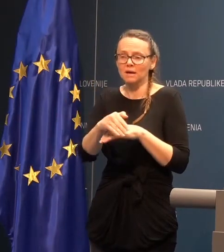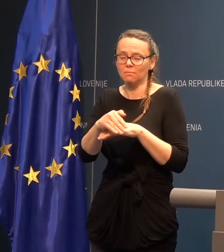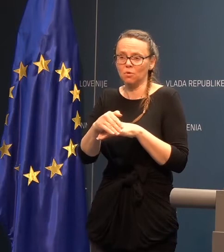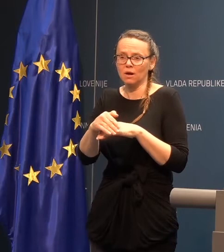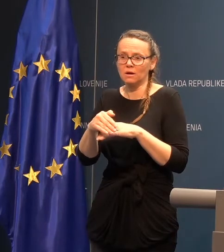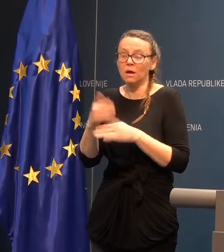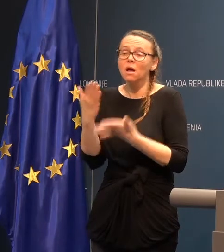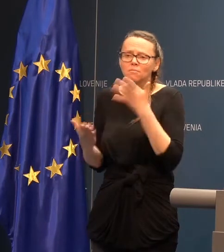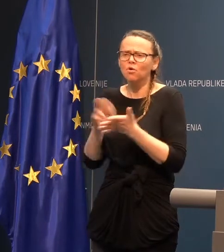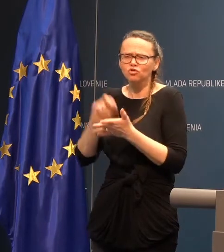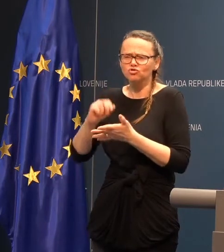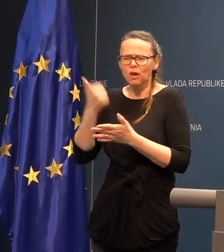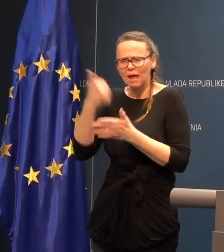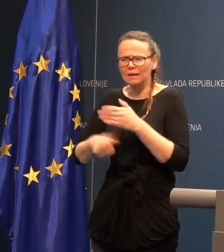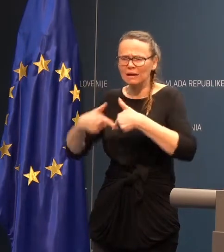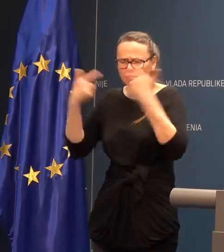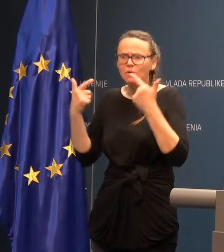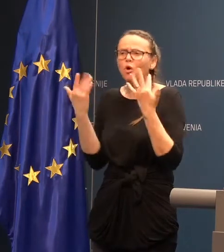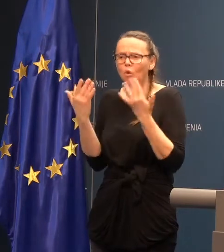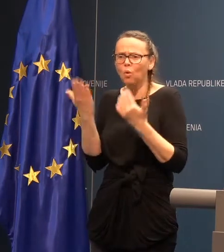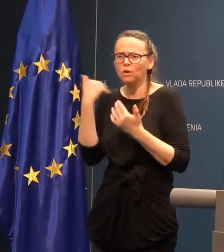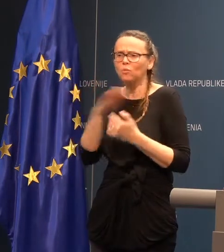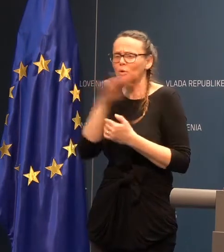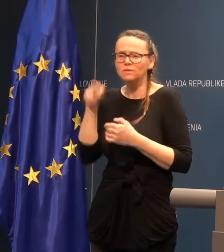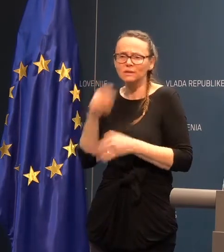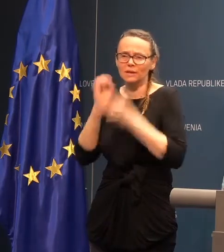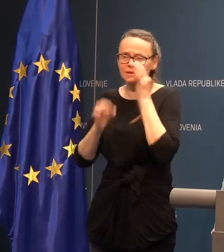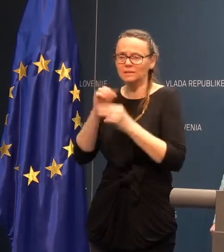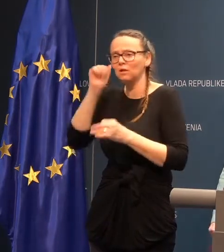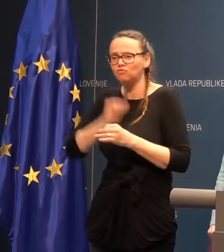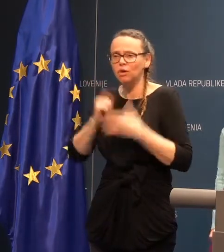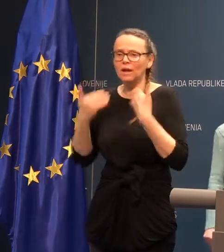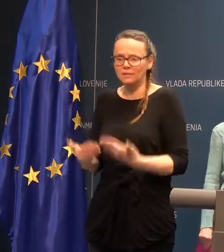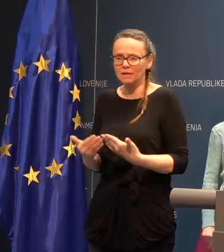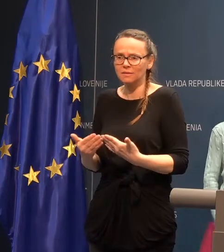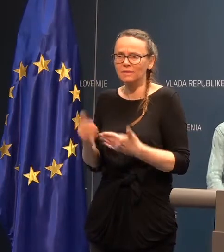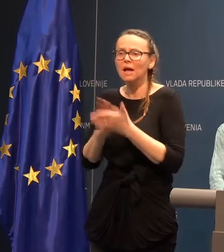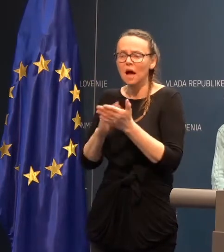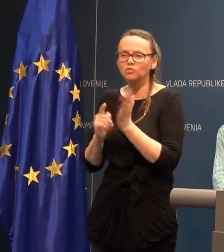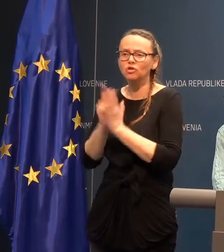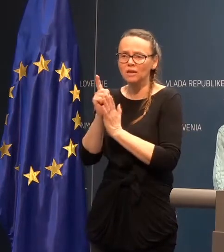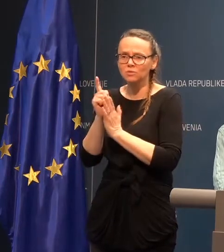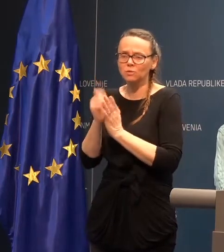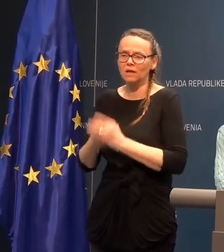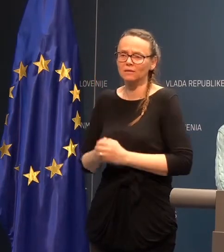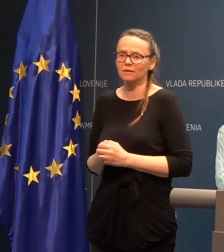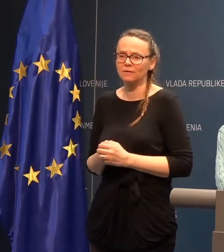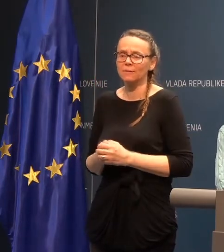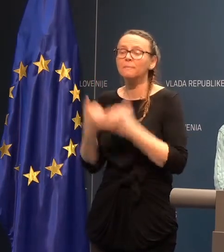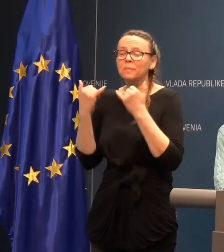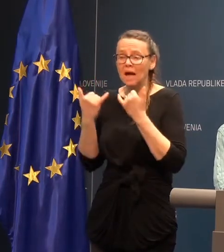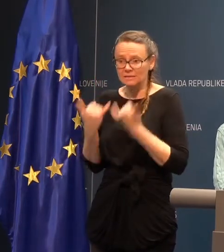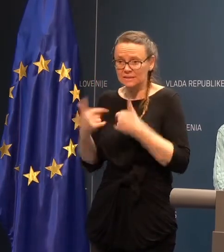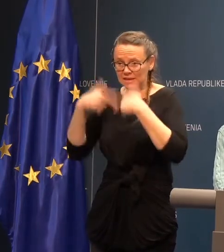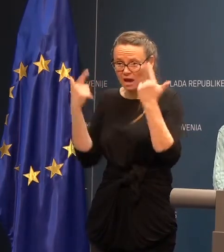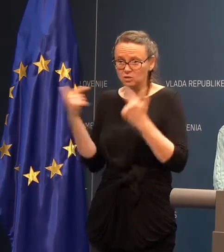mogoče da se še enkrat razjasni, koliko je bilo zdi vseh teh testiranj in včeraj in danes, kakšni so rezultati. Jaz zdaj jasno